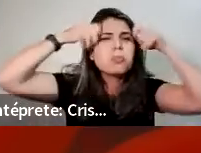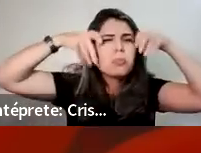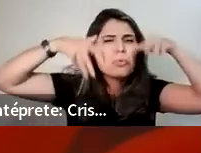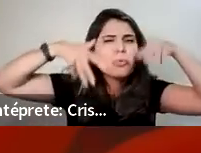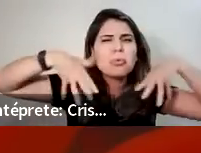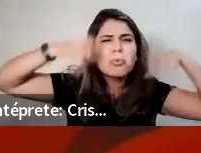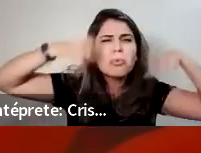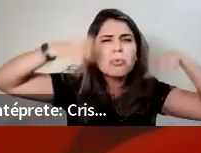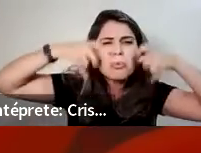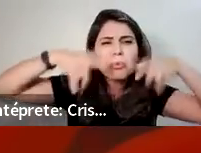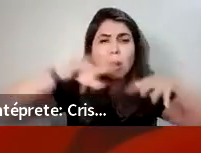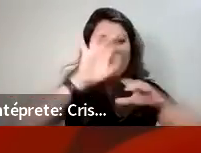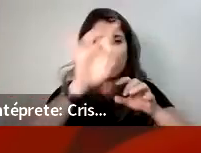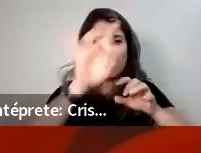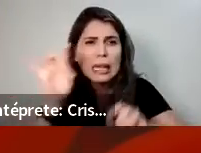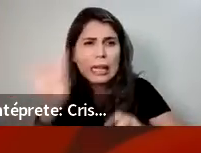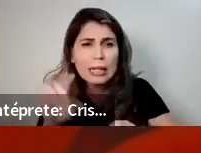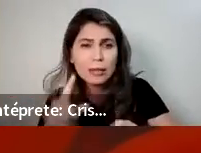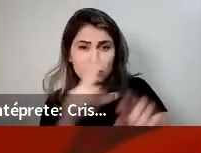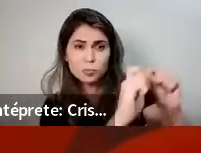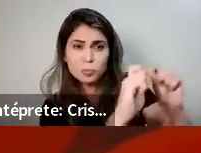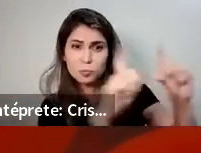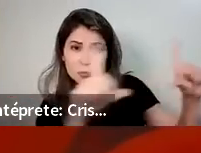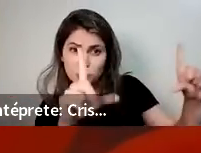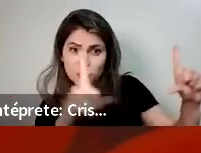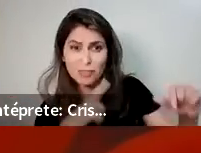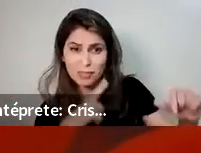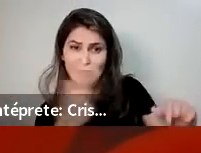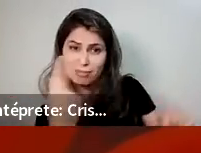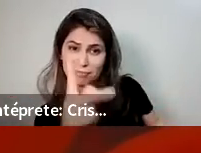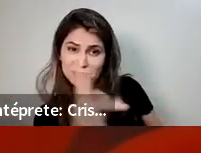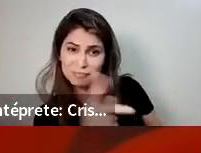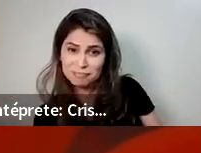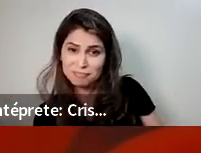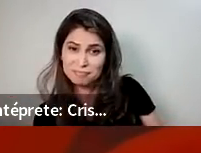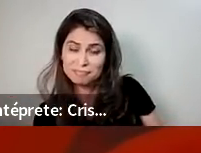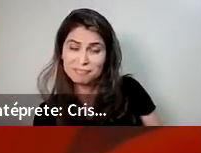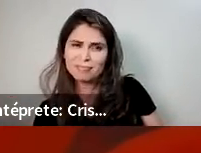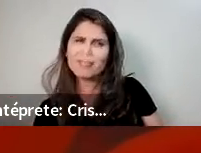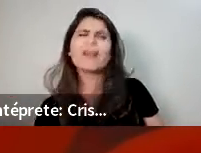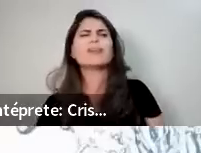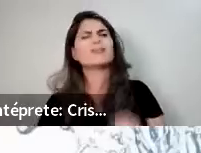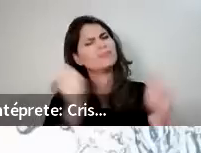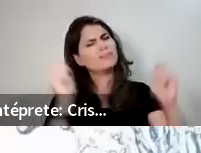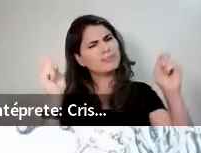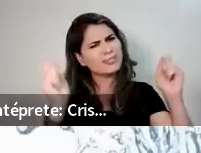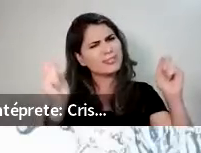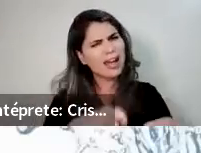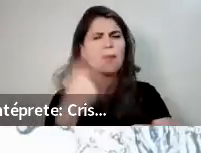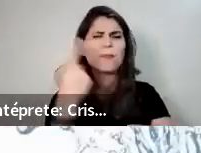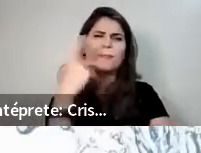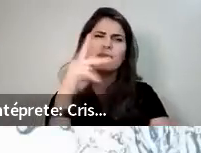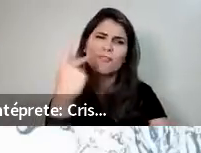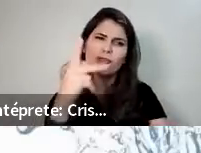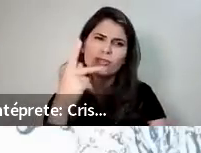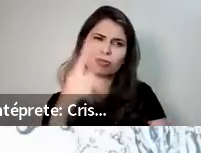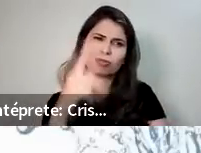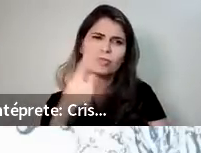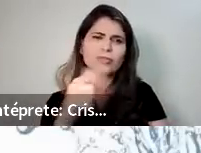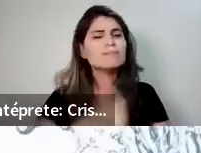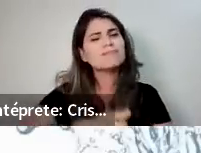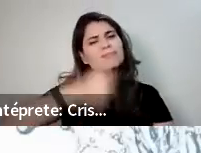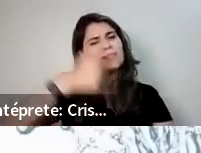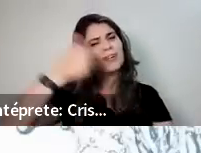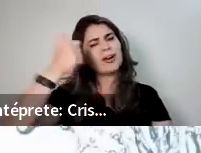chegar o problema, ou se eu estiver vivendo o problema, eu poder amenizar, controlar e ter mais qualidade de vida? Sim,